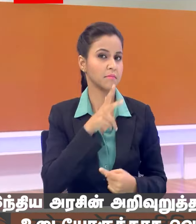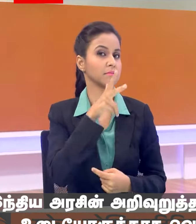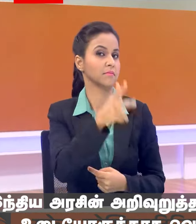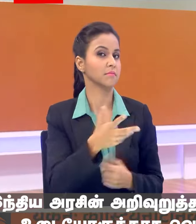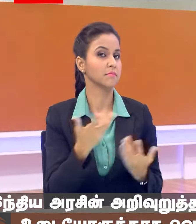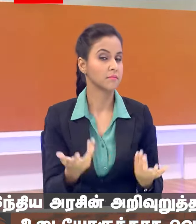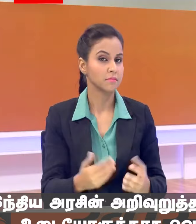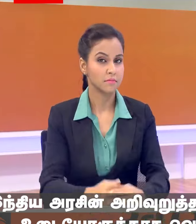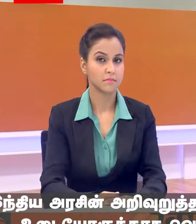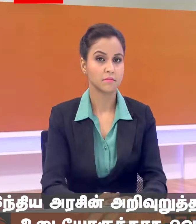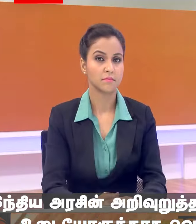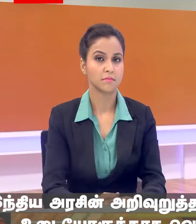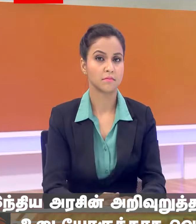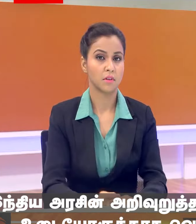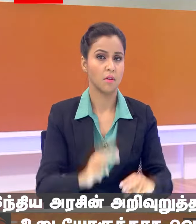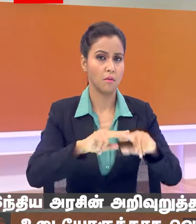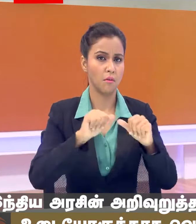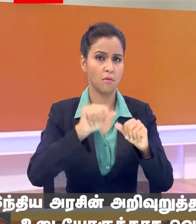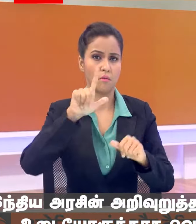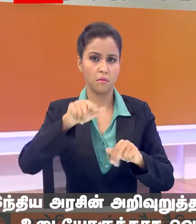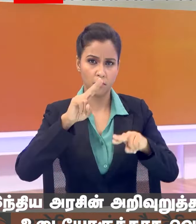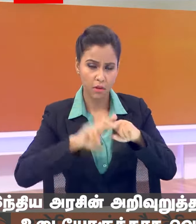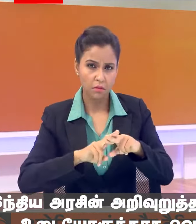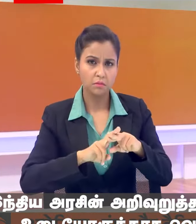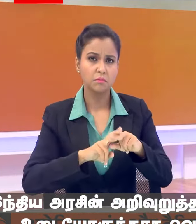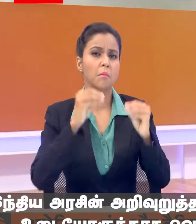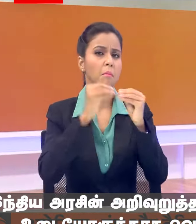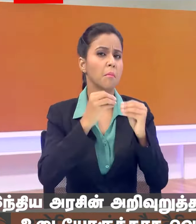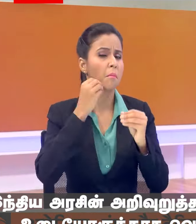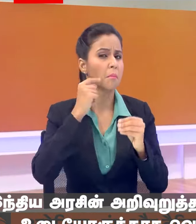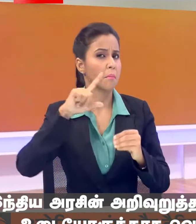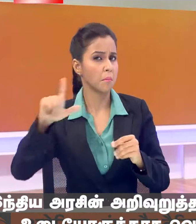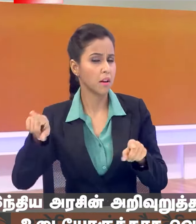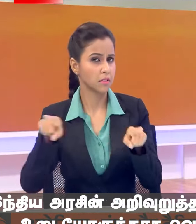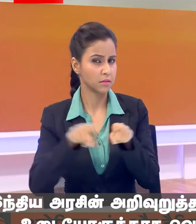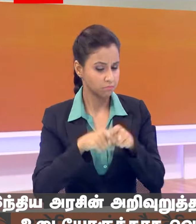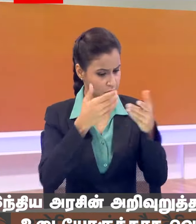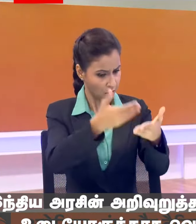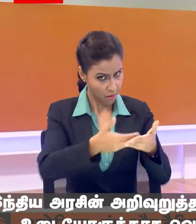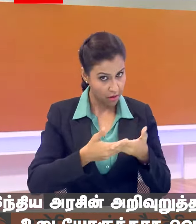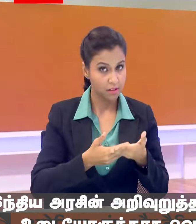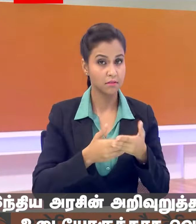हूं कि वक्स एमेंडमेंट बिल का जो प्रावदान है स्वागत किया